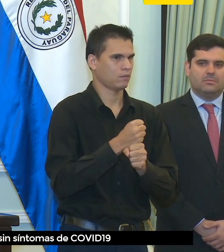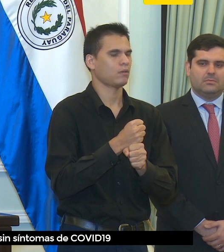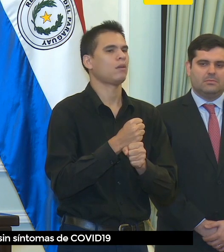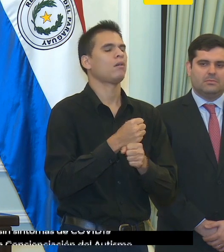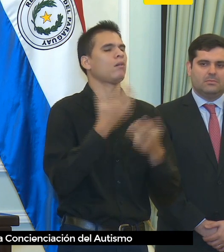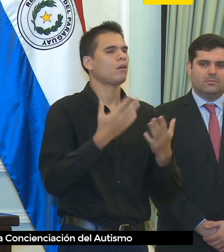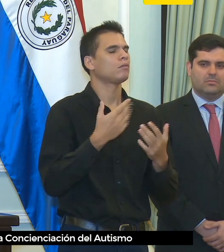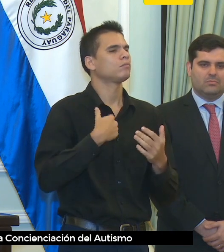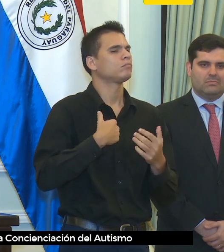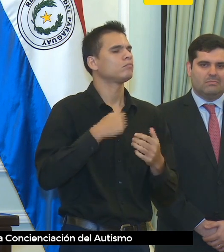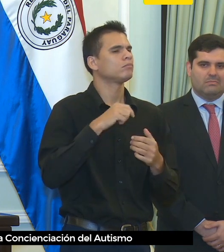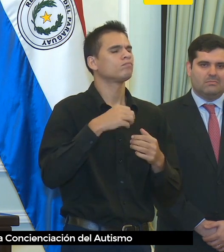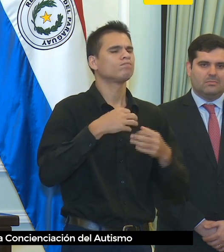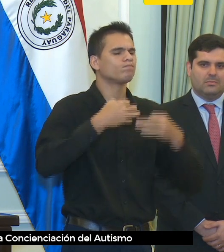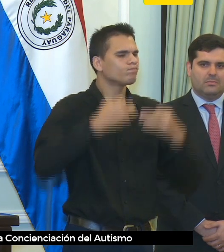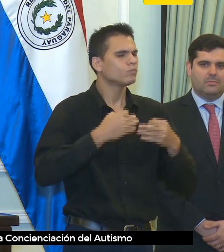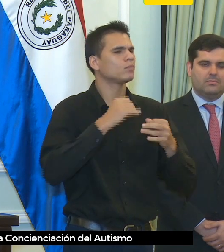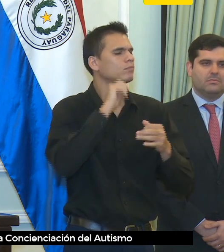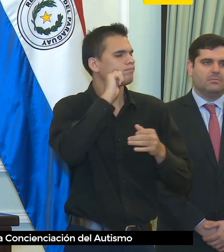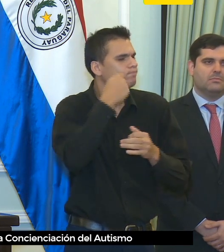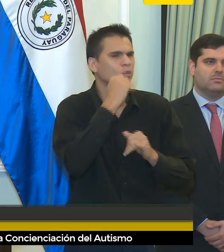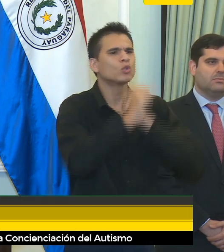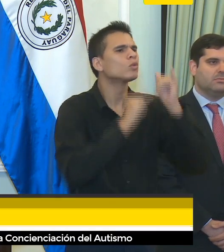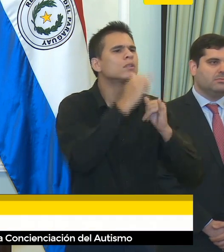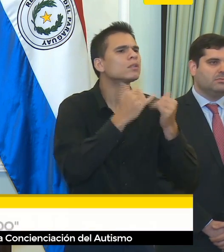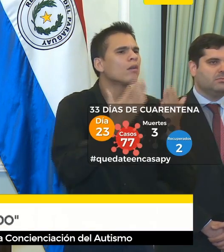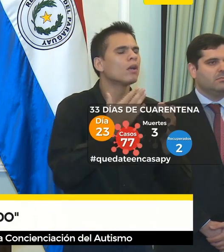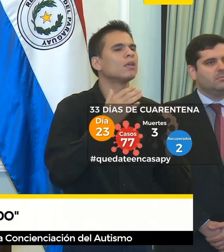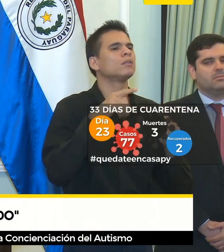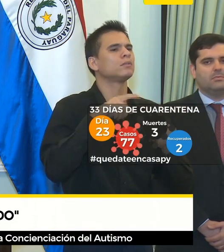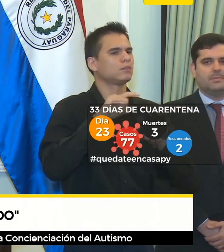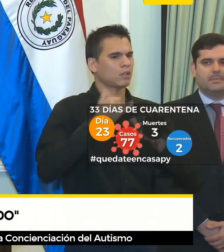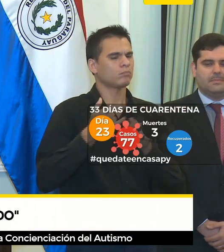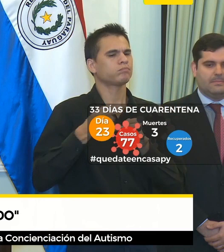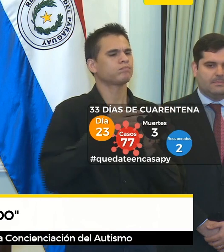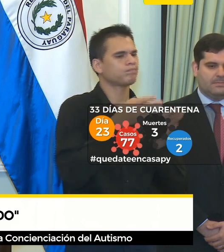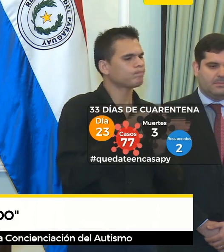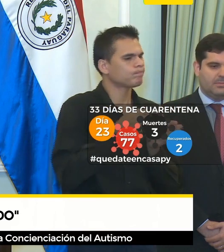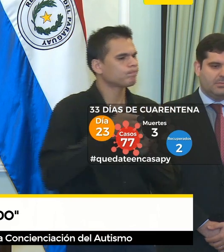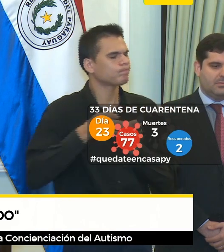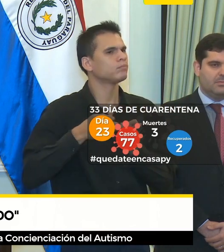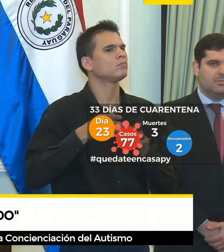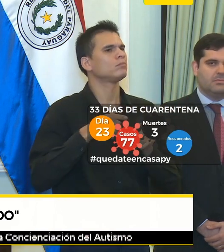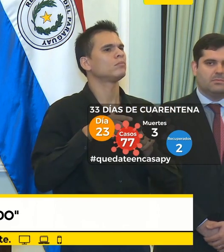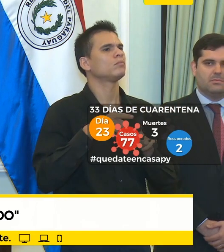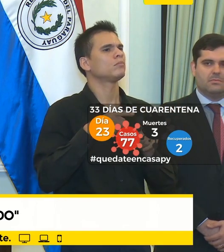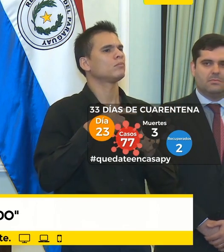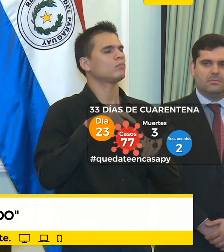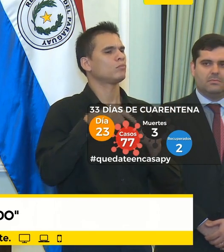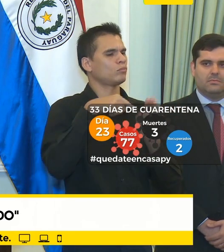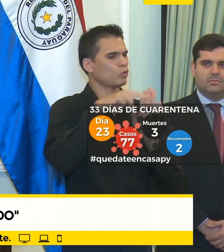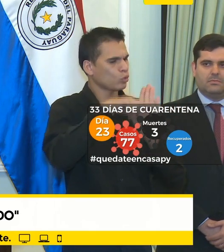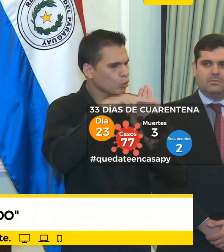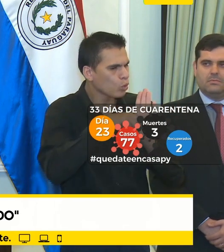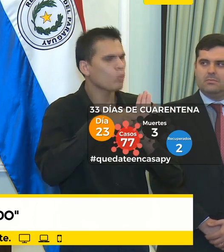buena noticia que en todo este lapso, cumpliendo con las normas, no tuvimos tampoco ningún caso positivo